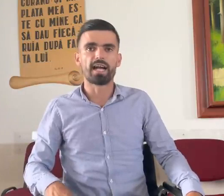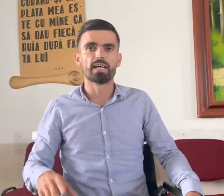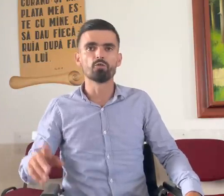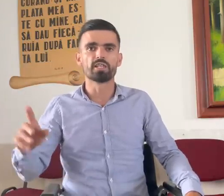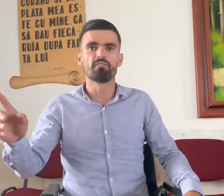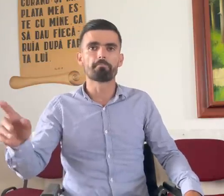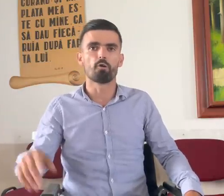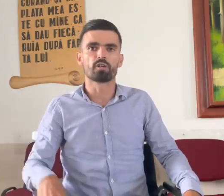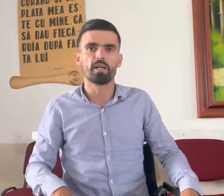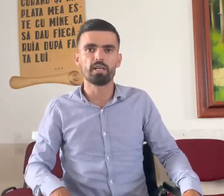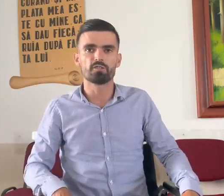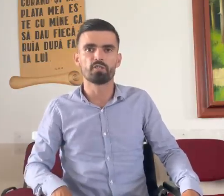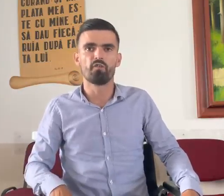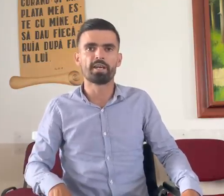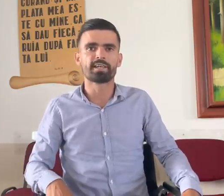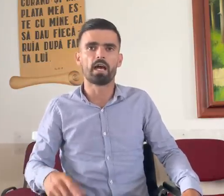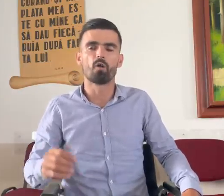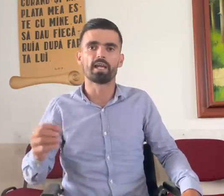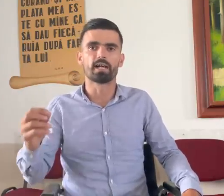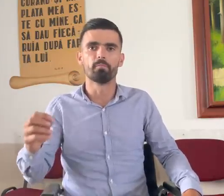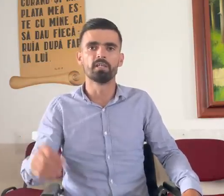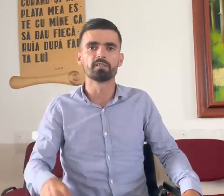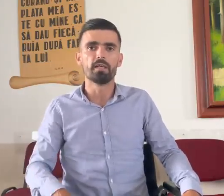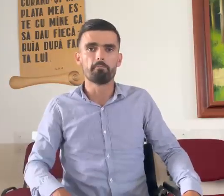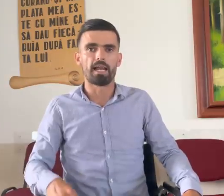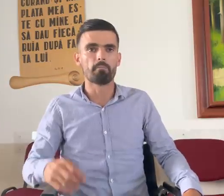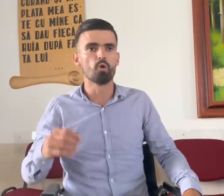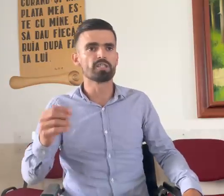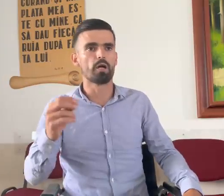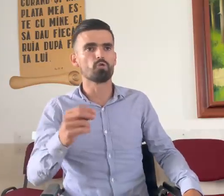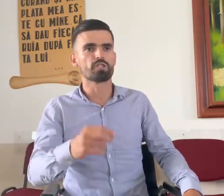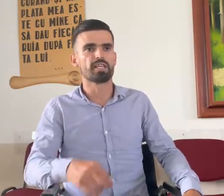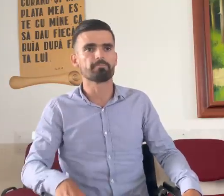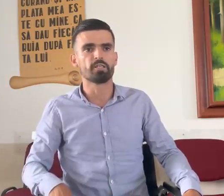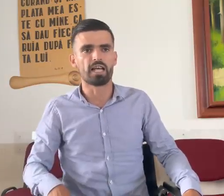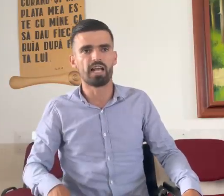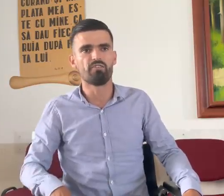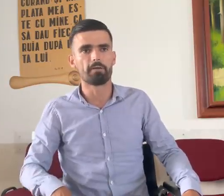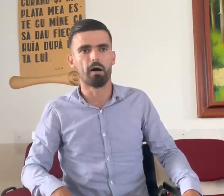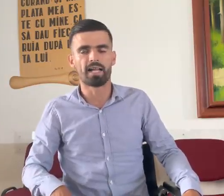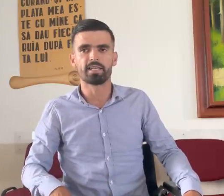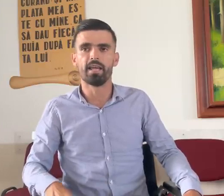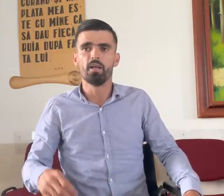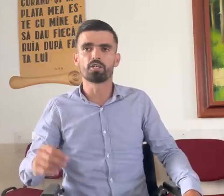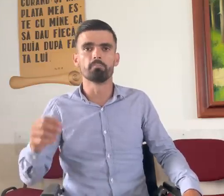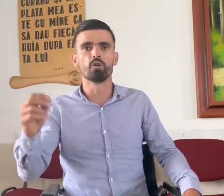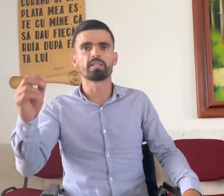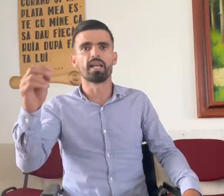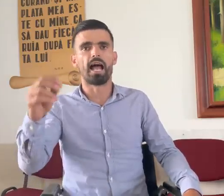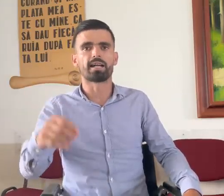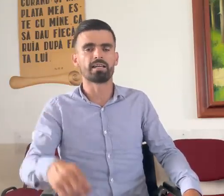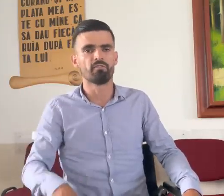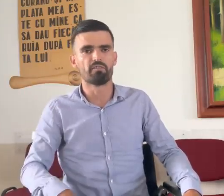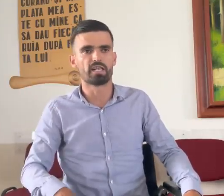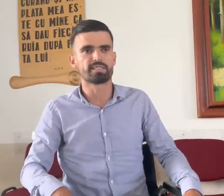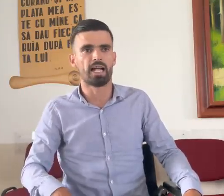dacă nu te vei pocăi și nu vei încheia un legământ, pe la multe uși de spitale vei bate și multe lacrimi vei vărsa.